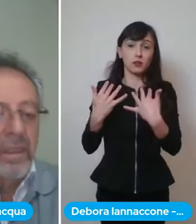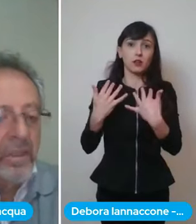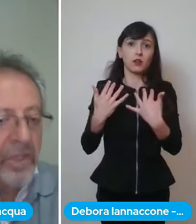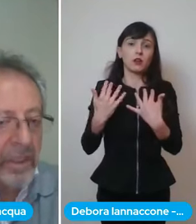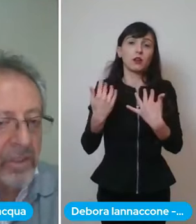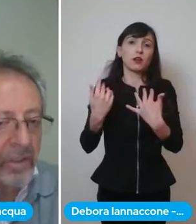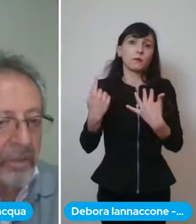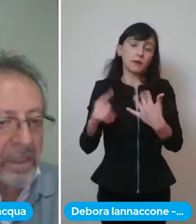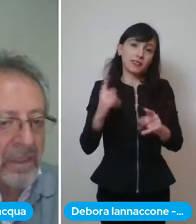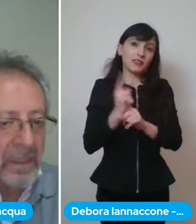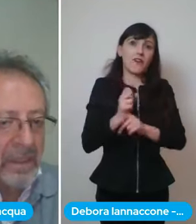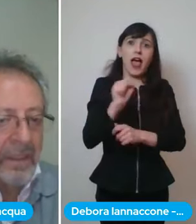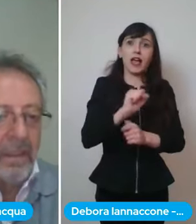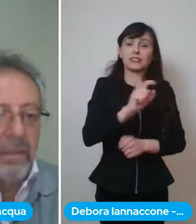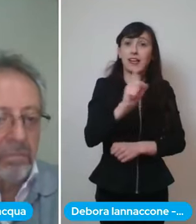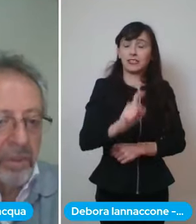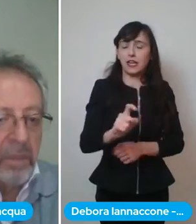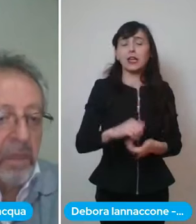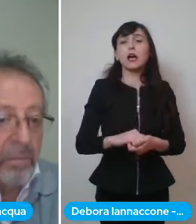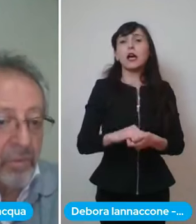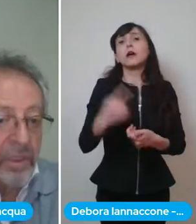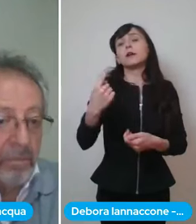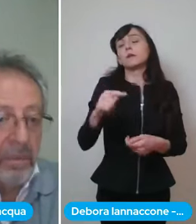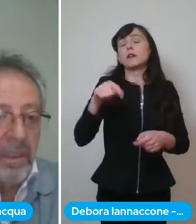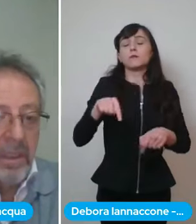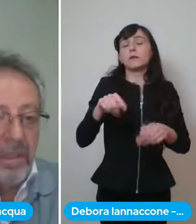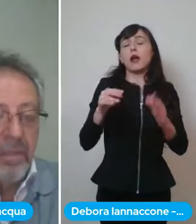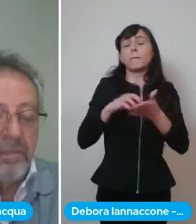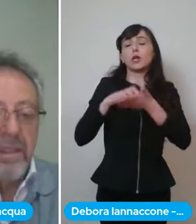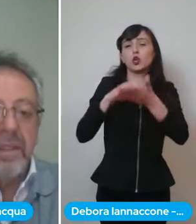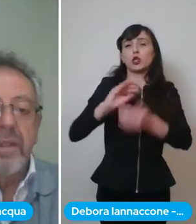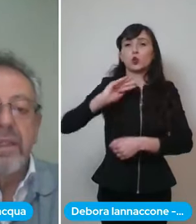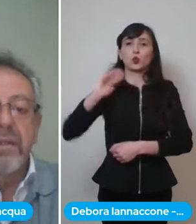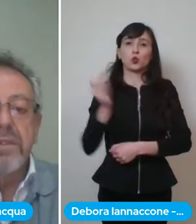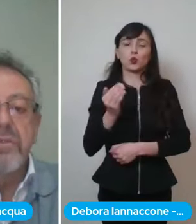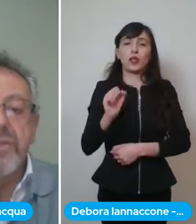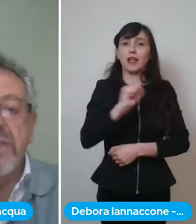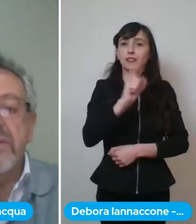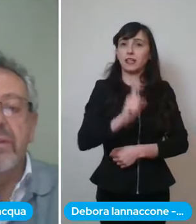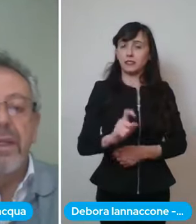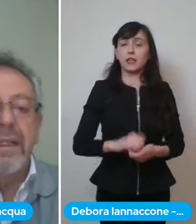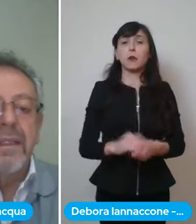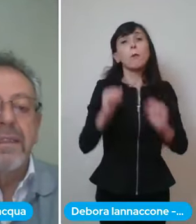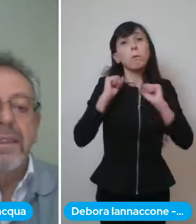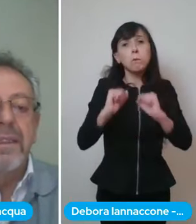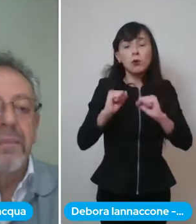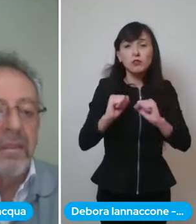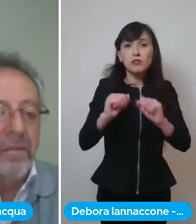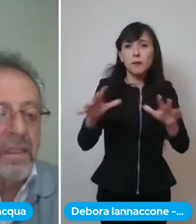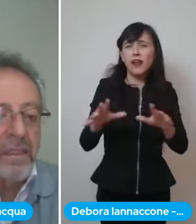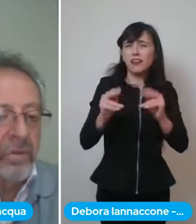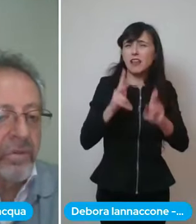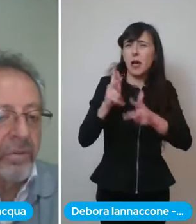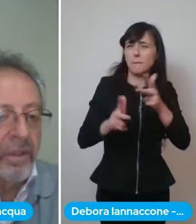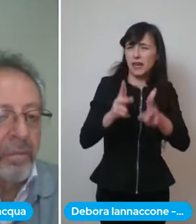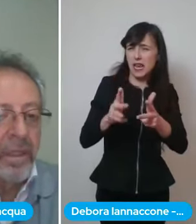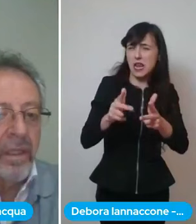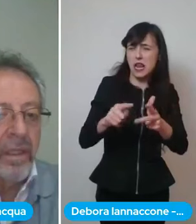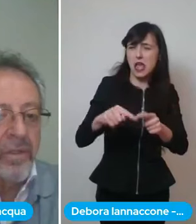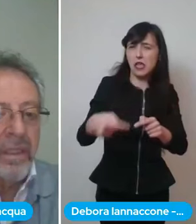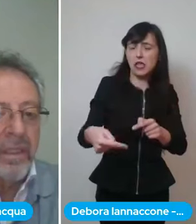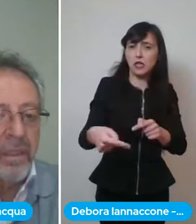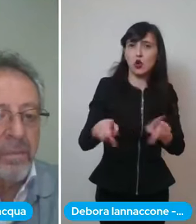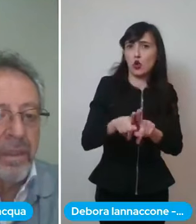quindi tutte le agende sono per astrazeneca è possibile che dai primi di aprile come è successo qualche settimana fa si possono